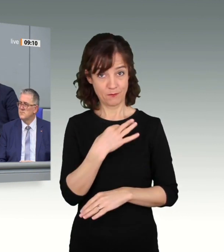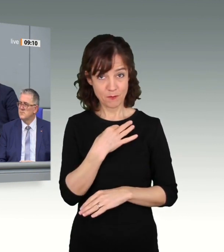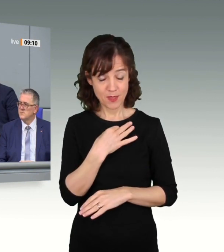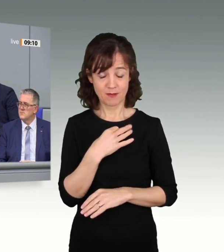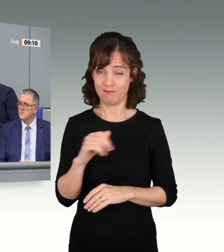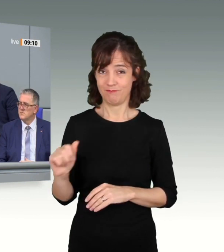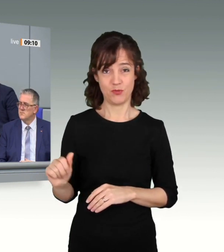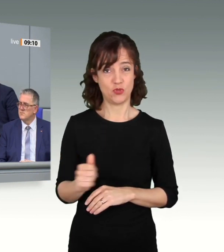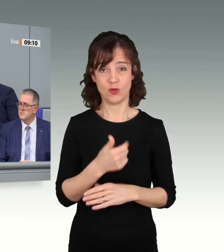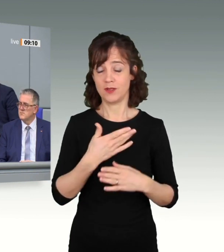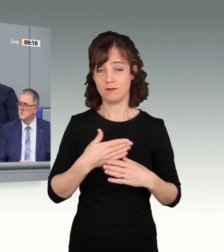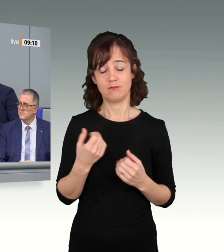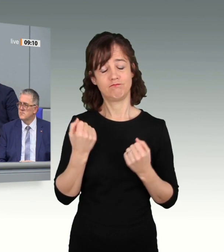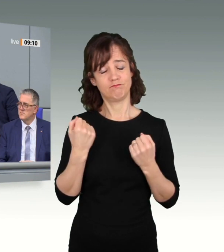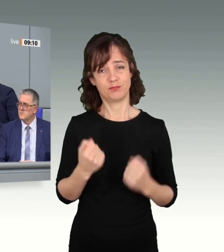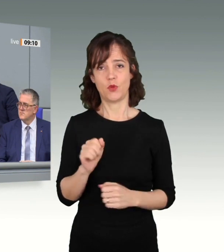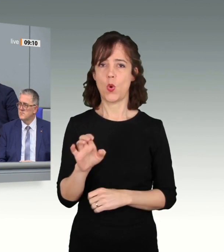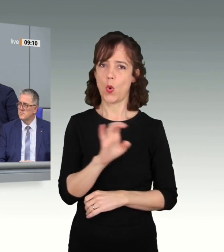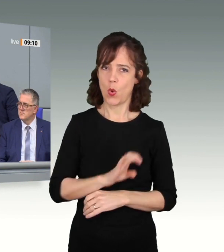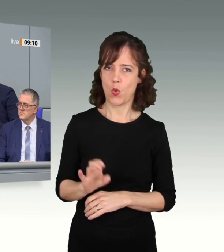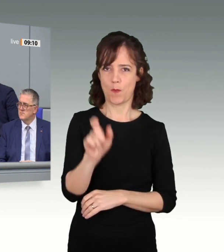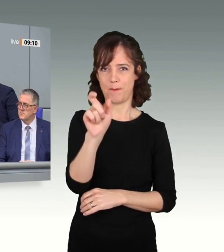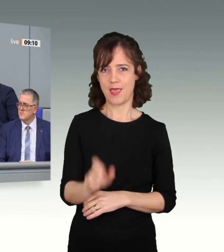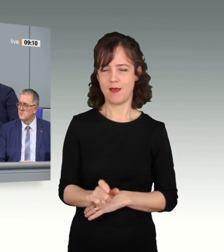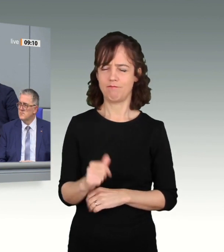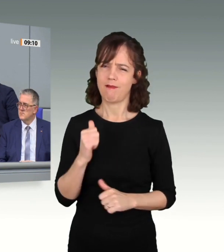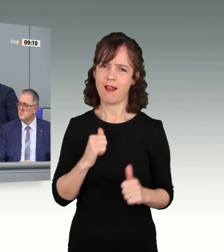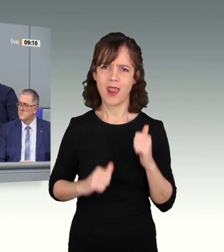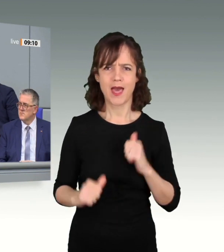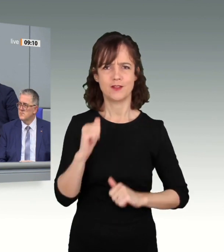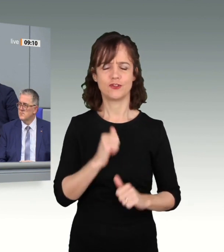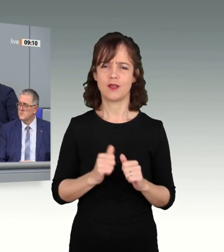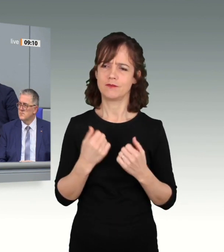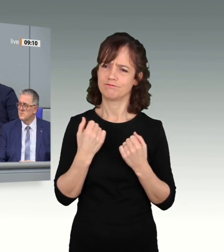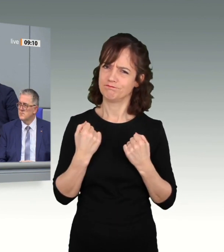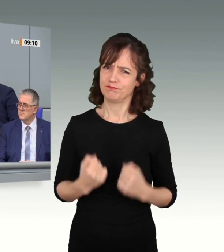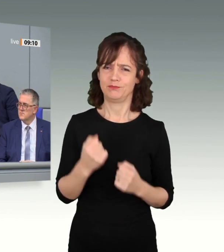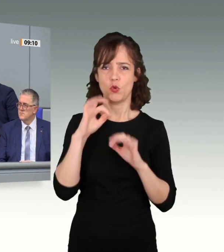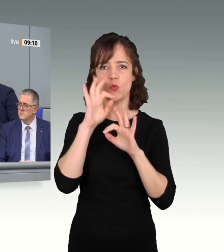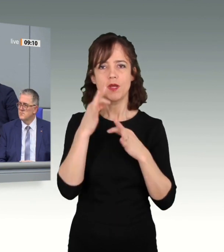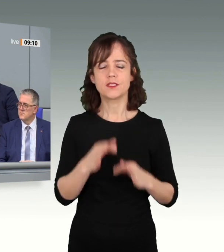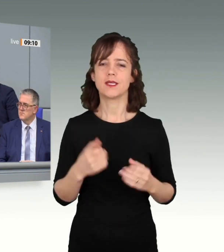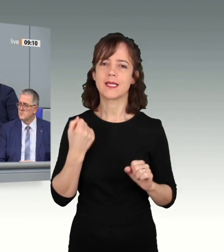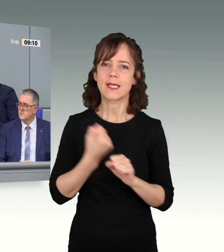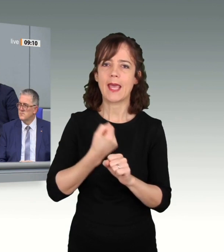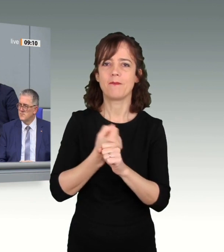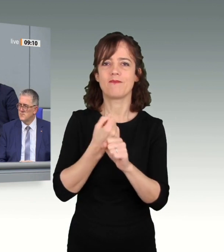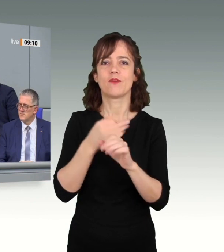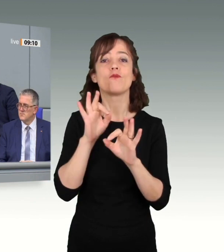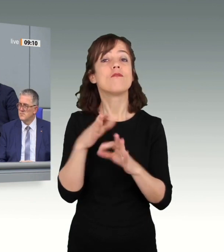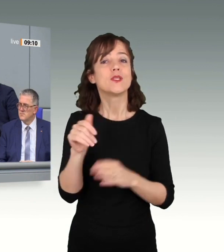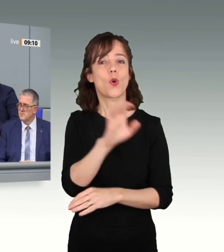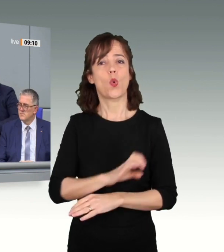besonders ein großer Europäer, der sich mit Leidenschaft und aus tiefster Überzeugung für die Einheit Europas einsetzt.